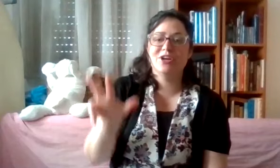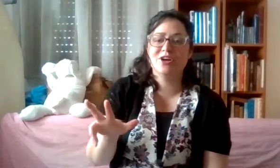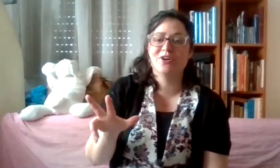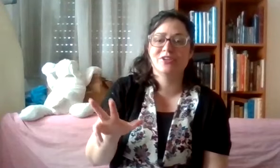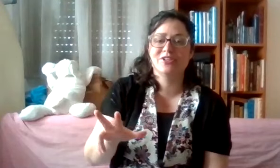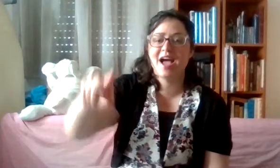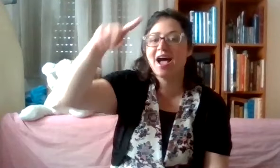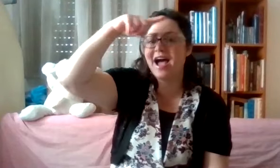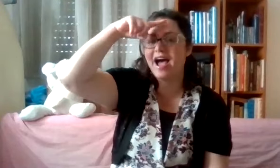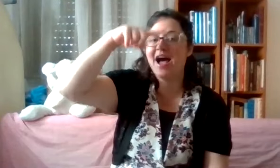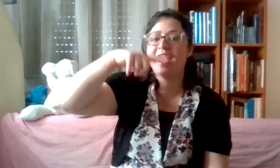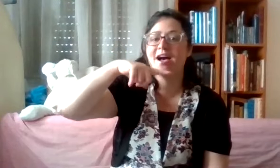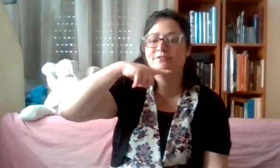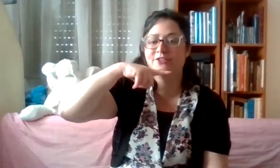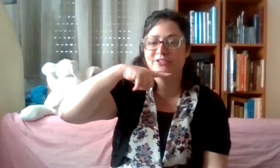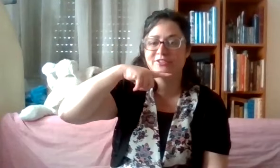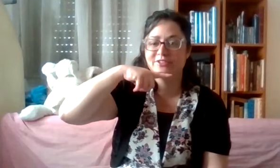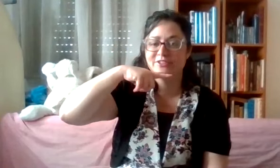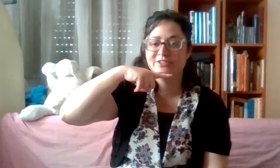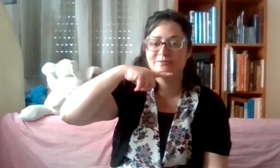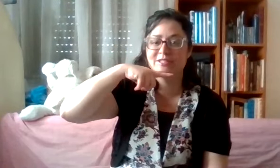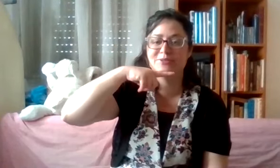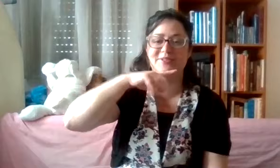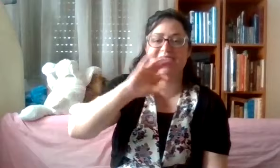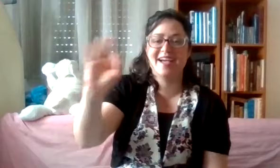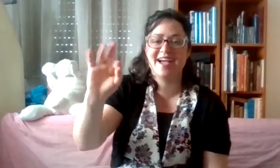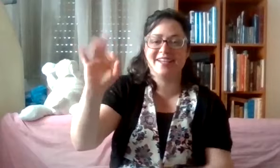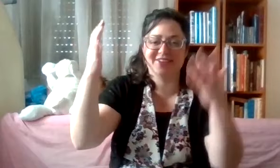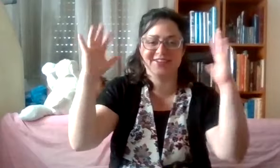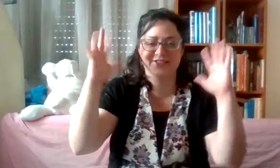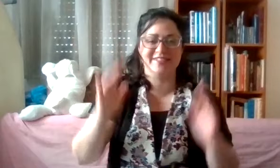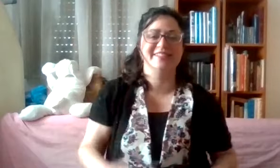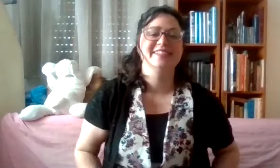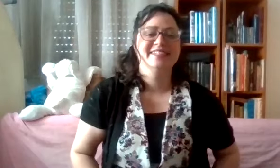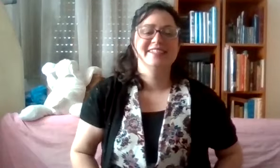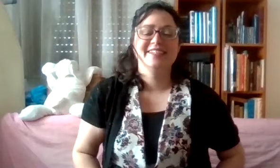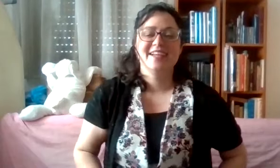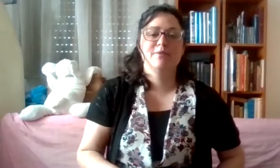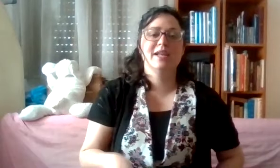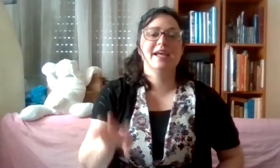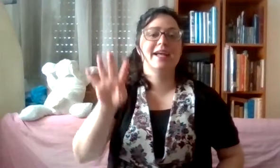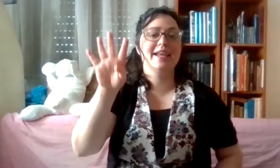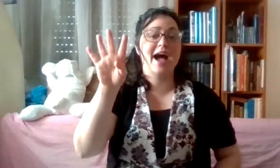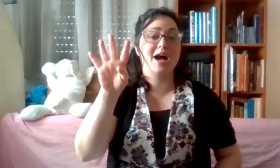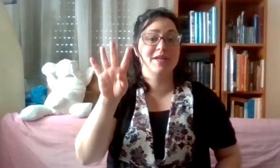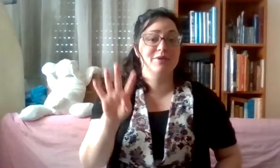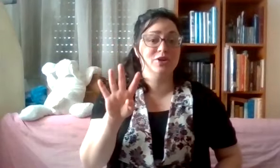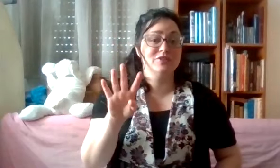שלושה אבות. מצוין, כל הכבוד. בואו נלך רגע לארבע אמהות.